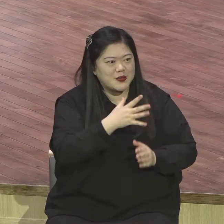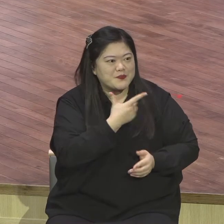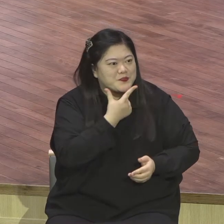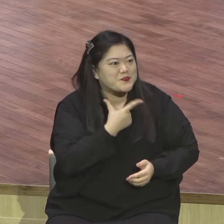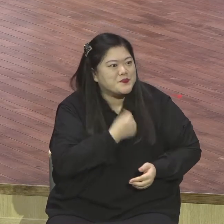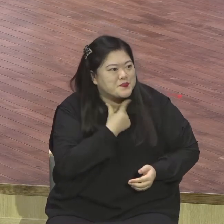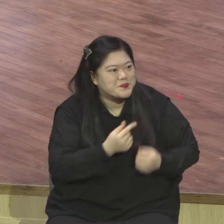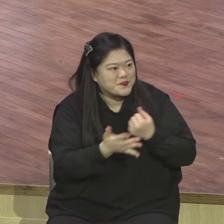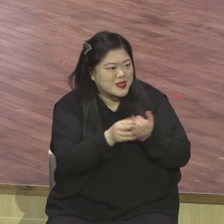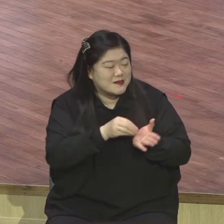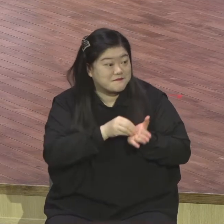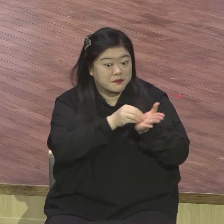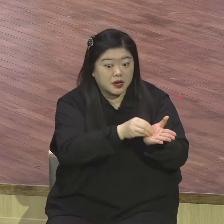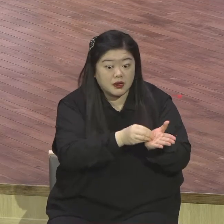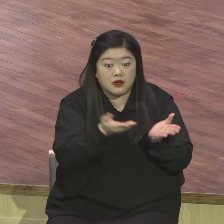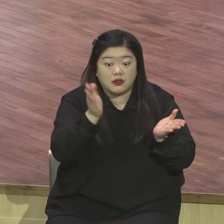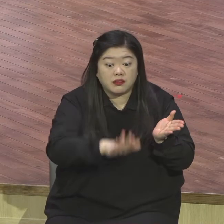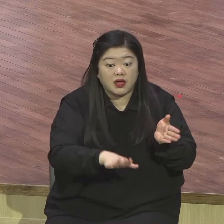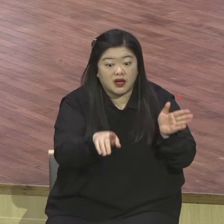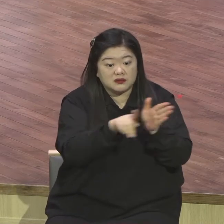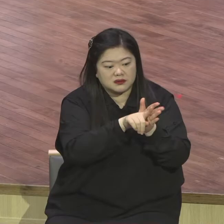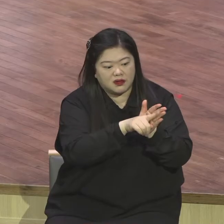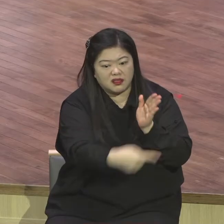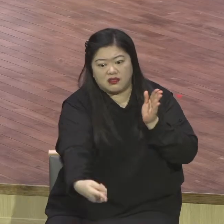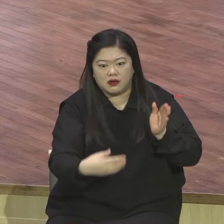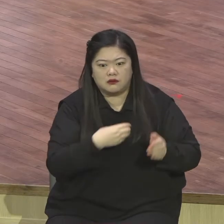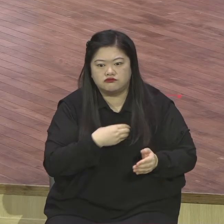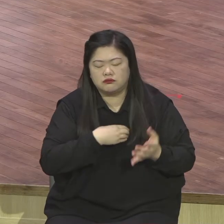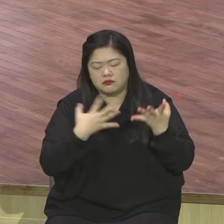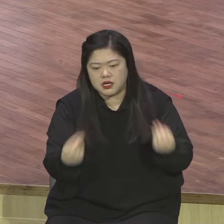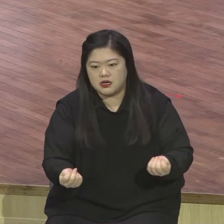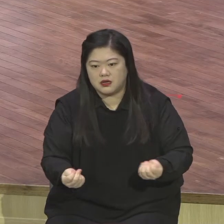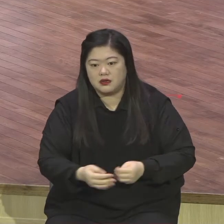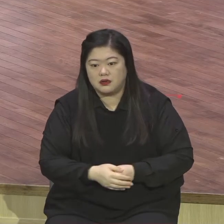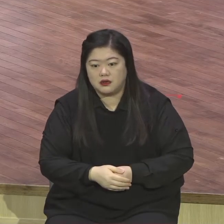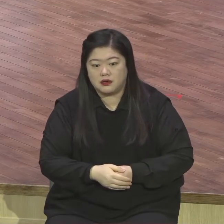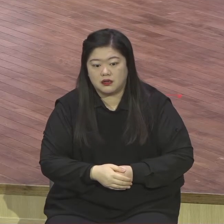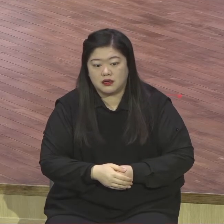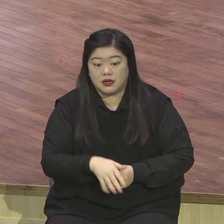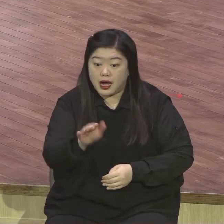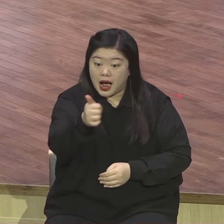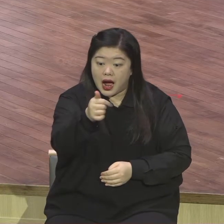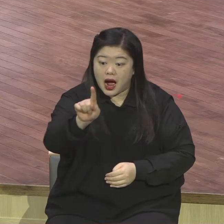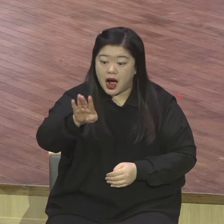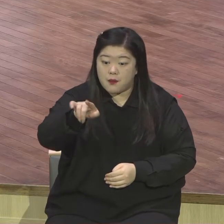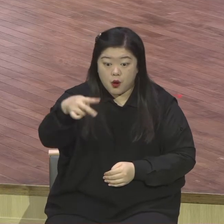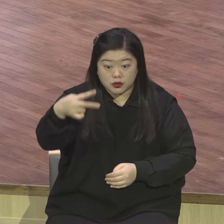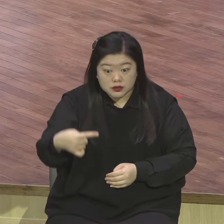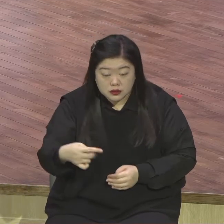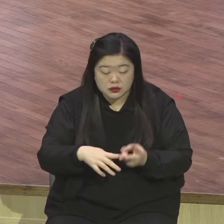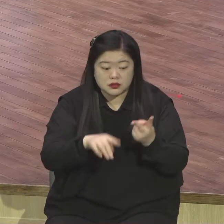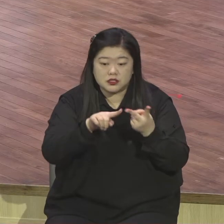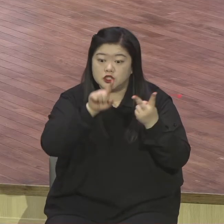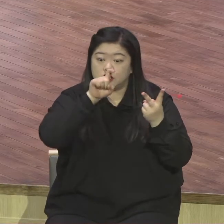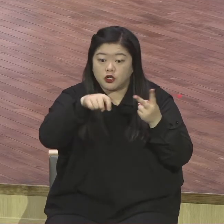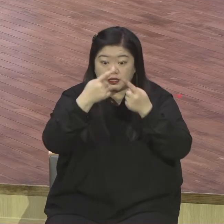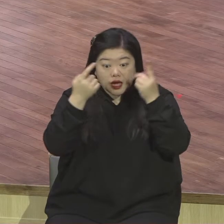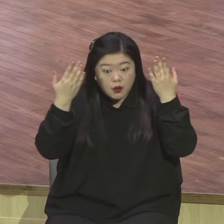독통한 사람들이죠. 우리보다 공부 많이 한 사람들이에요. 영적으로 거듭나지 못했기도 안 믿어지니까 이성적으로